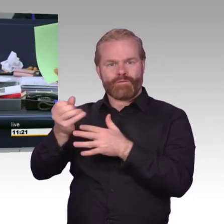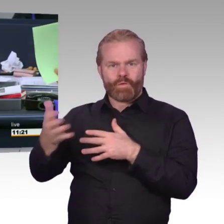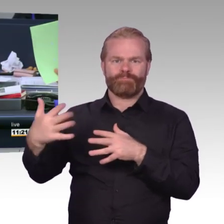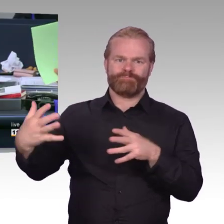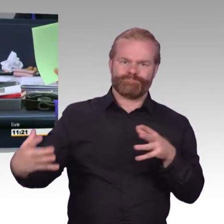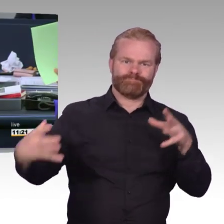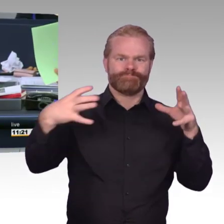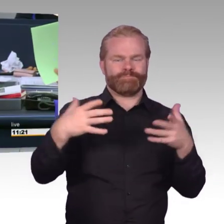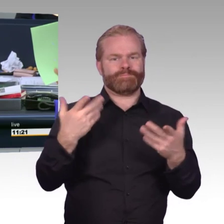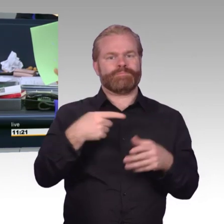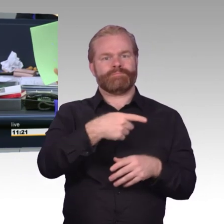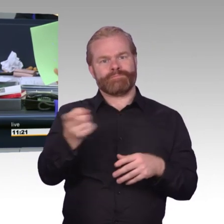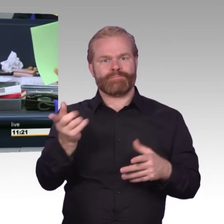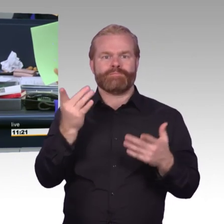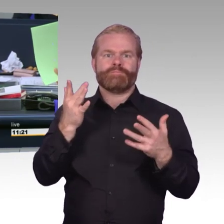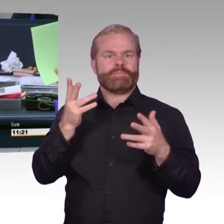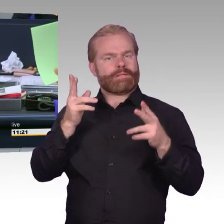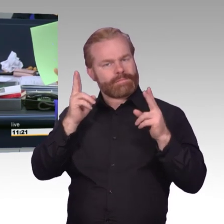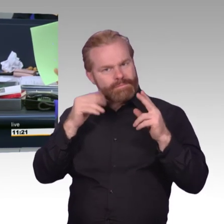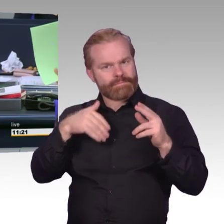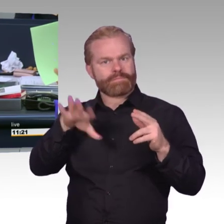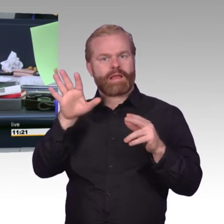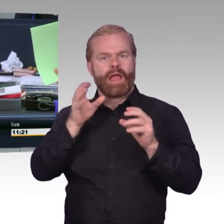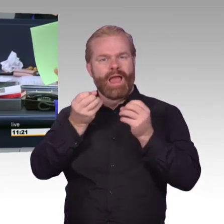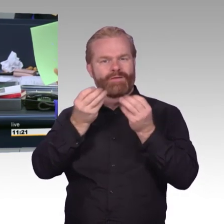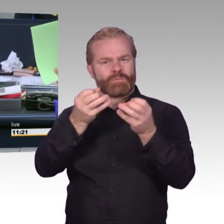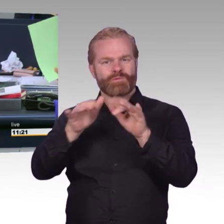Nächste Rednerin, Johanna Cotter für die AfD-Fraktion.